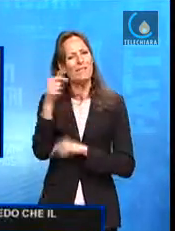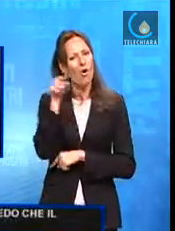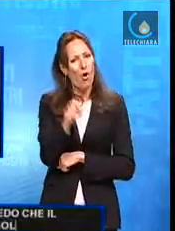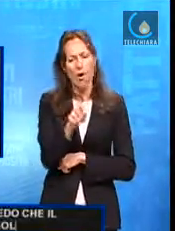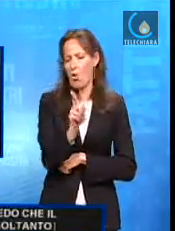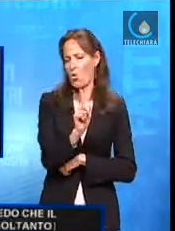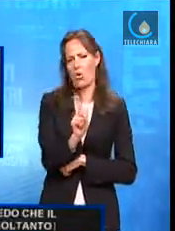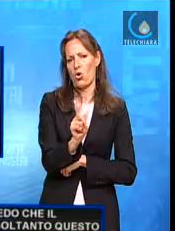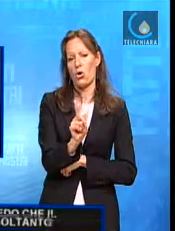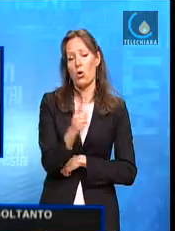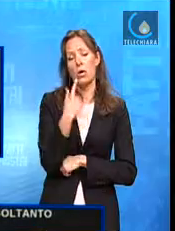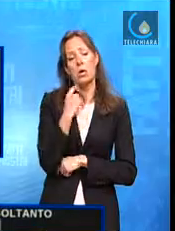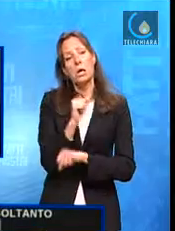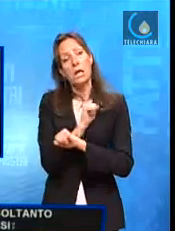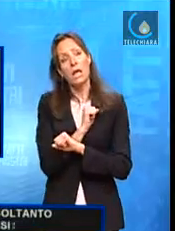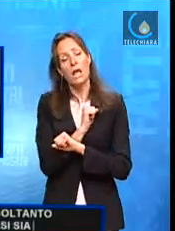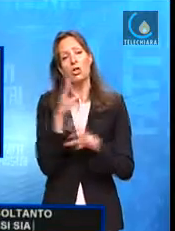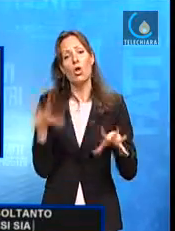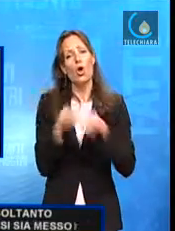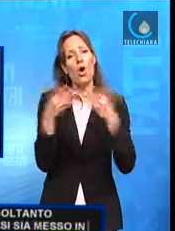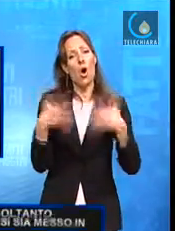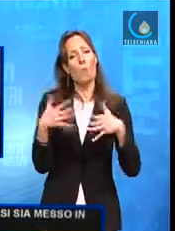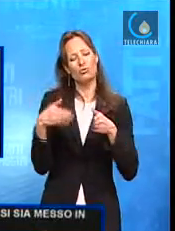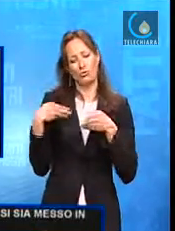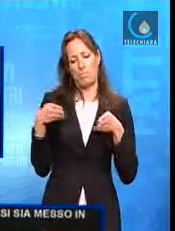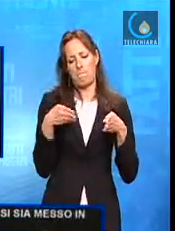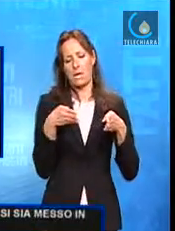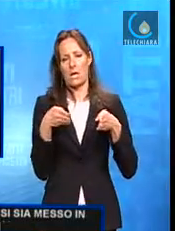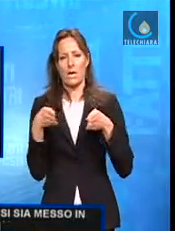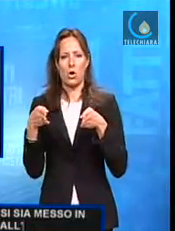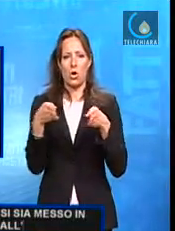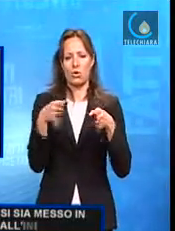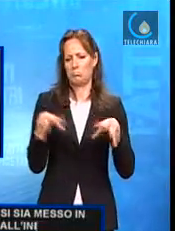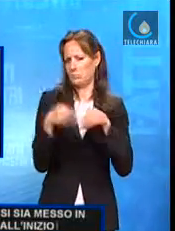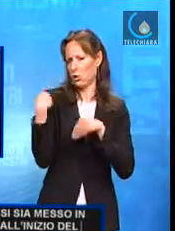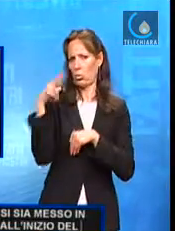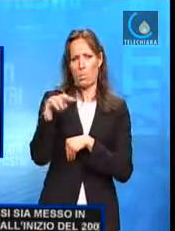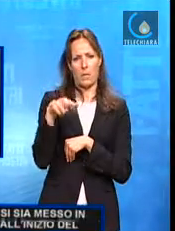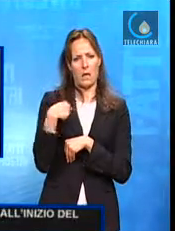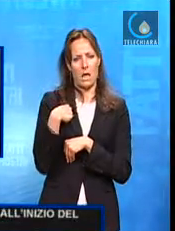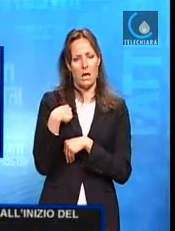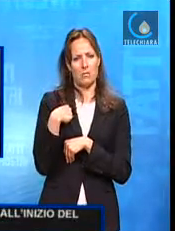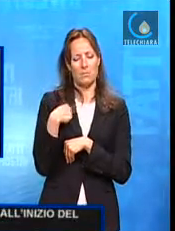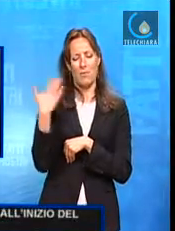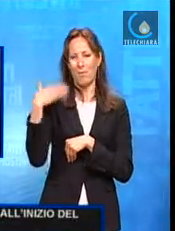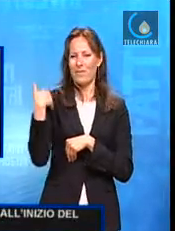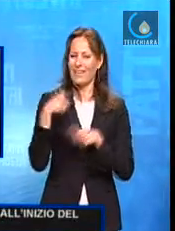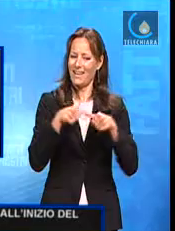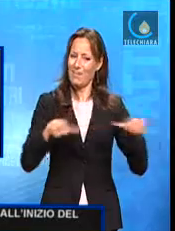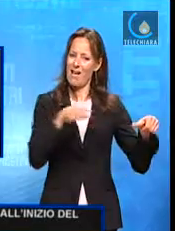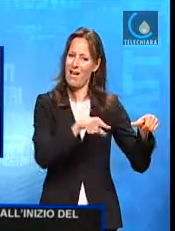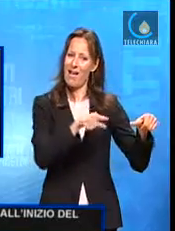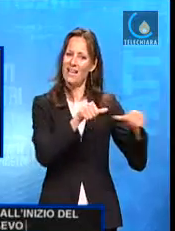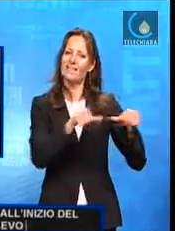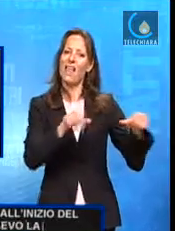messo in moto un percorso all'inizio del 2000. Io prima dirigevo la sede RAI dell'Emilia